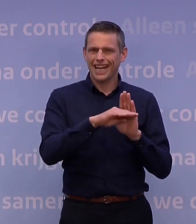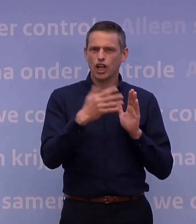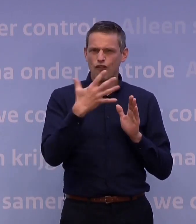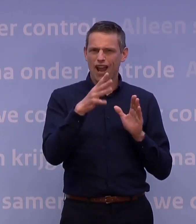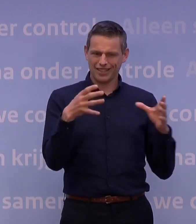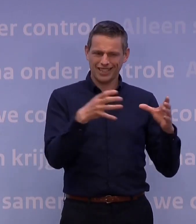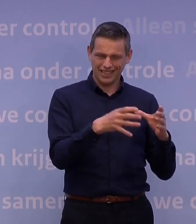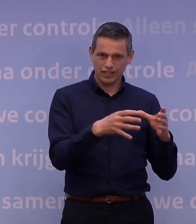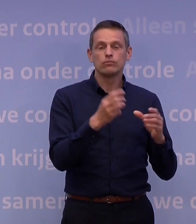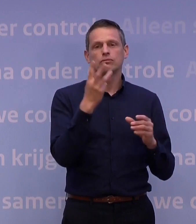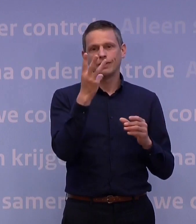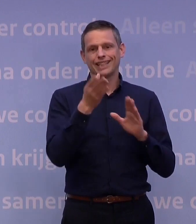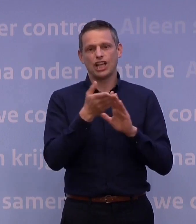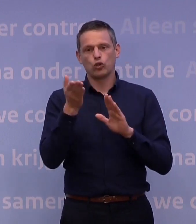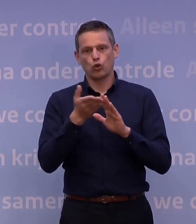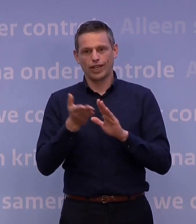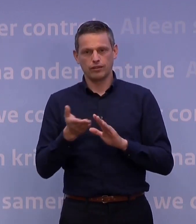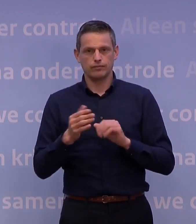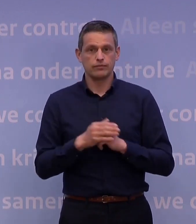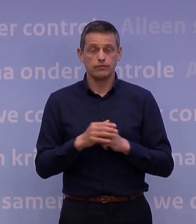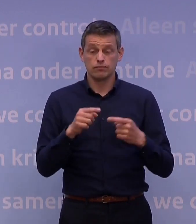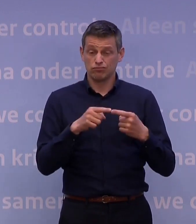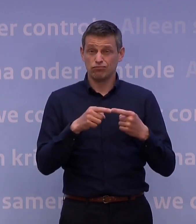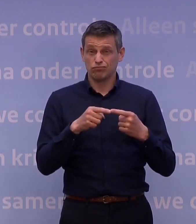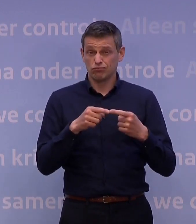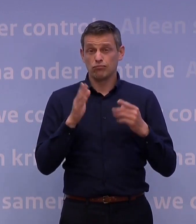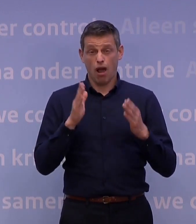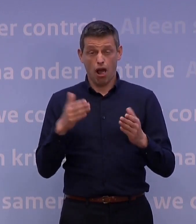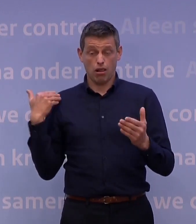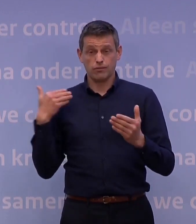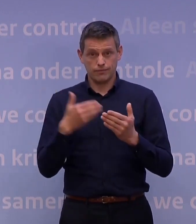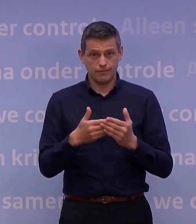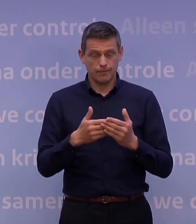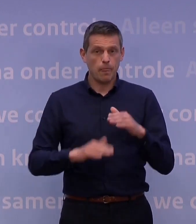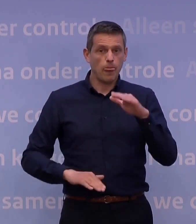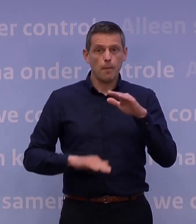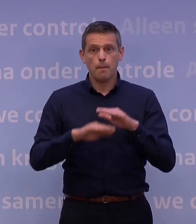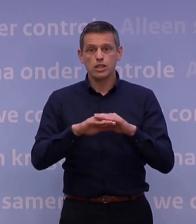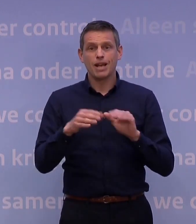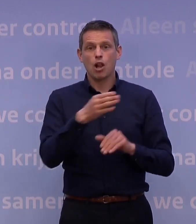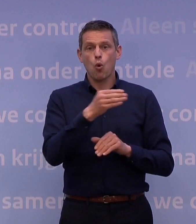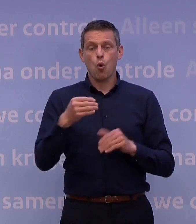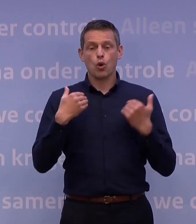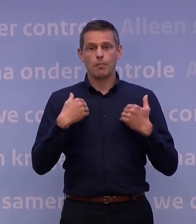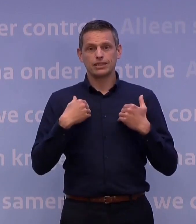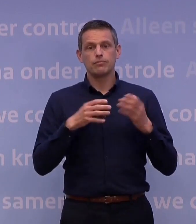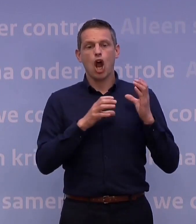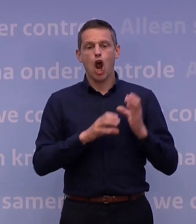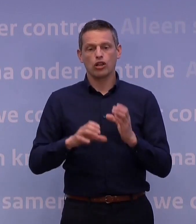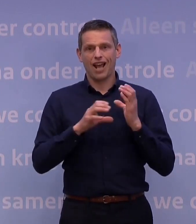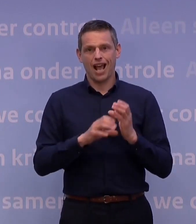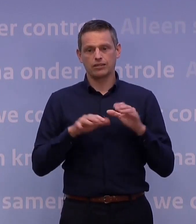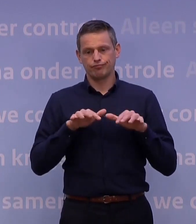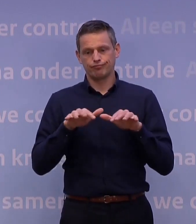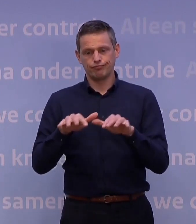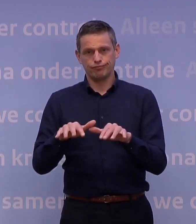uitzonderingen. De eerste bestond al, namelijk het maximum van 100 mensen bij een uitvaart. Dat blijft zoals het